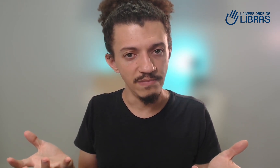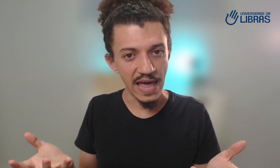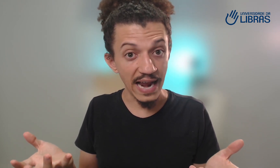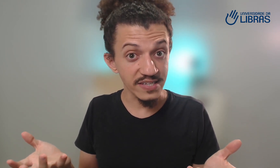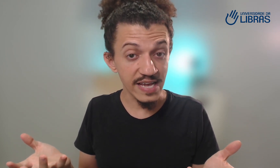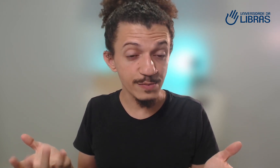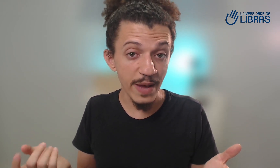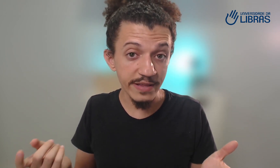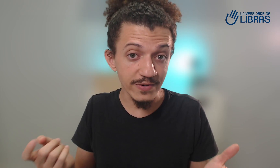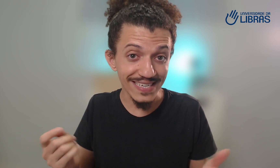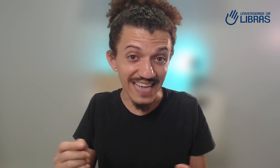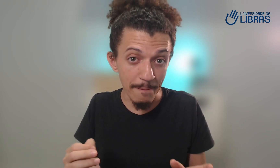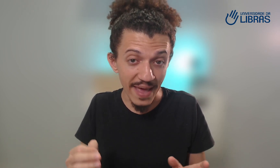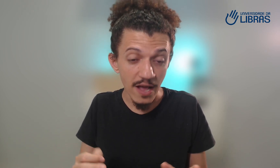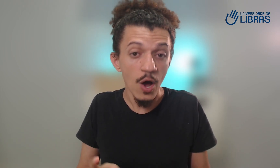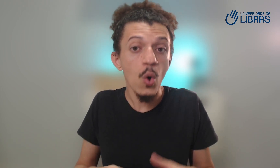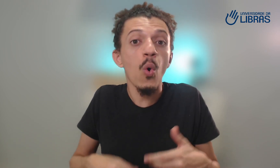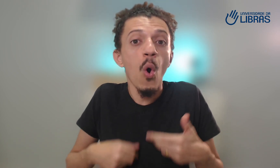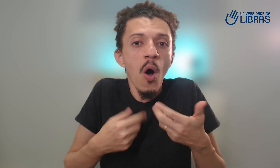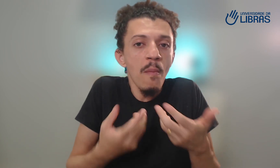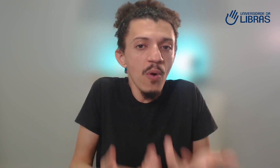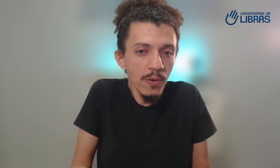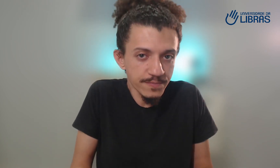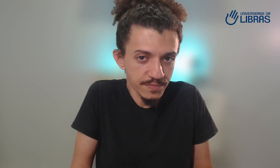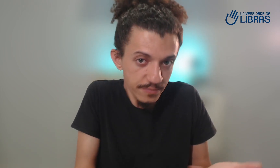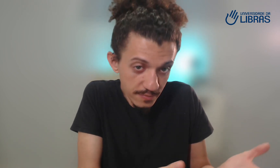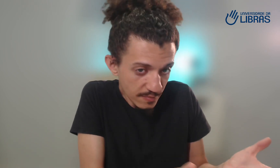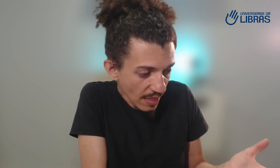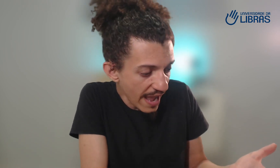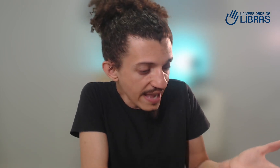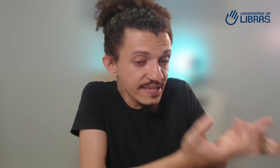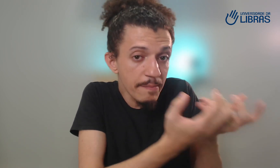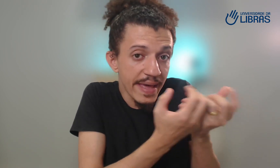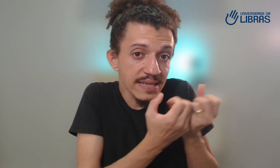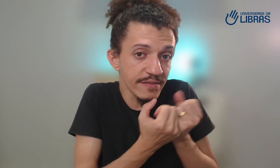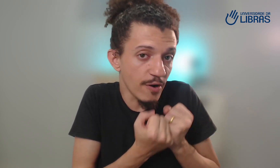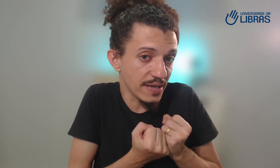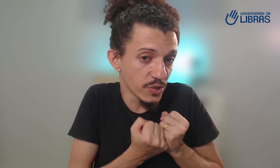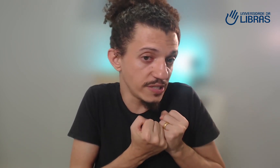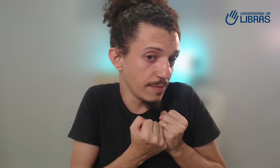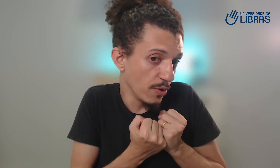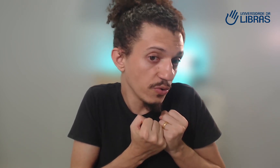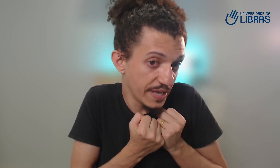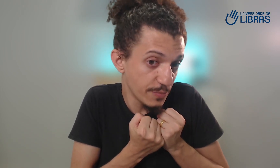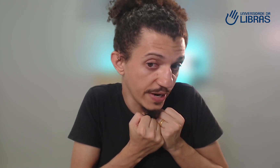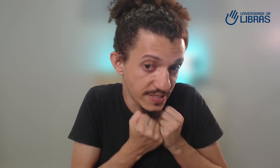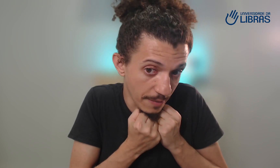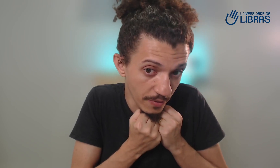Ela diz respeito a você saber como receber as informações em português, por exemplo,